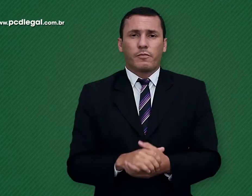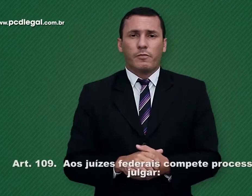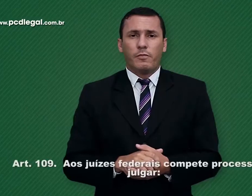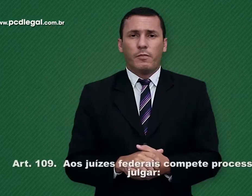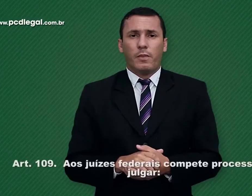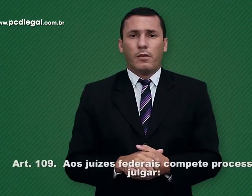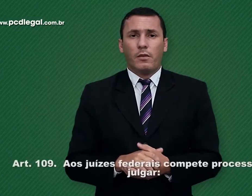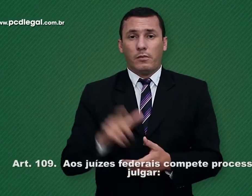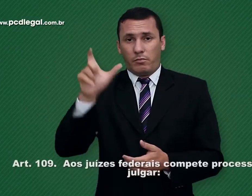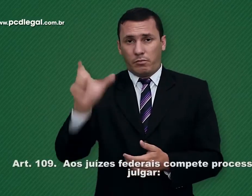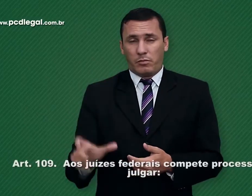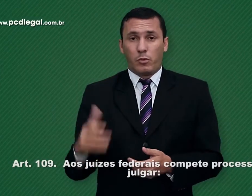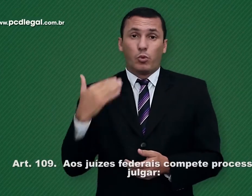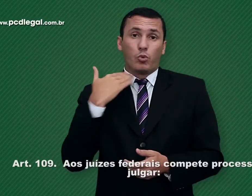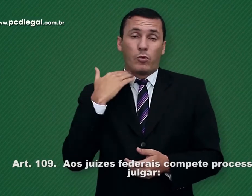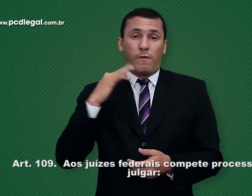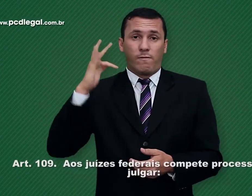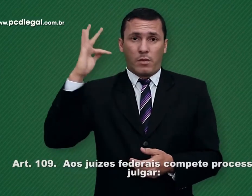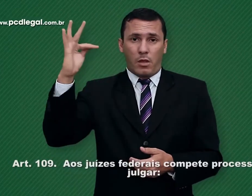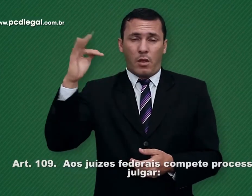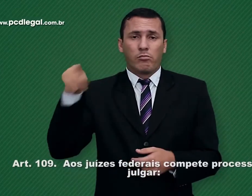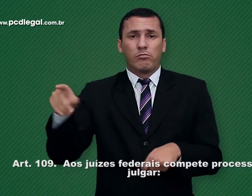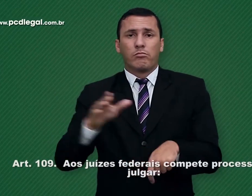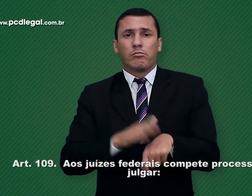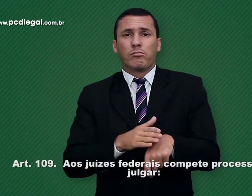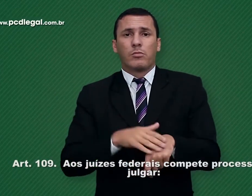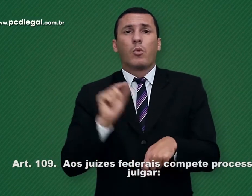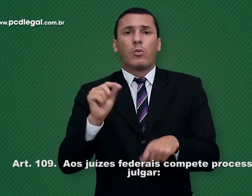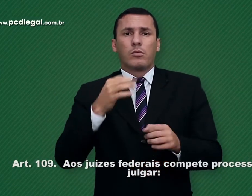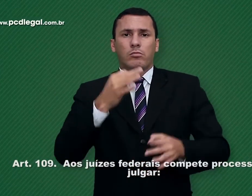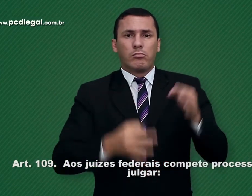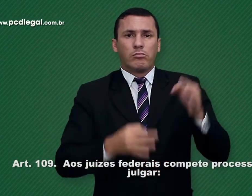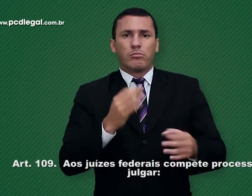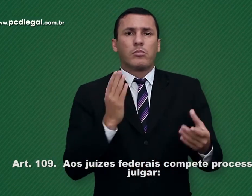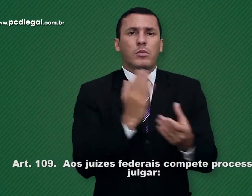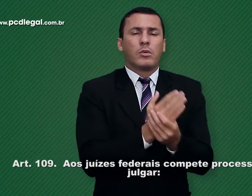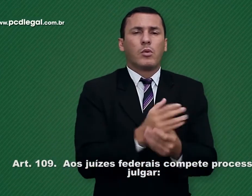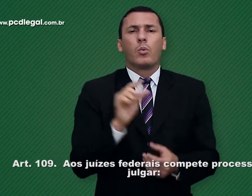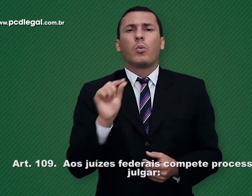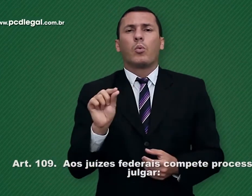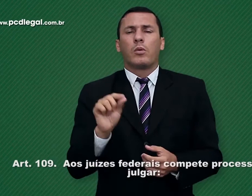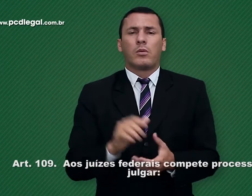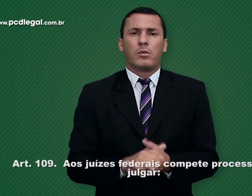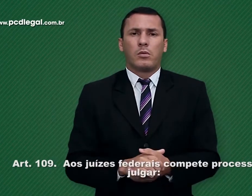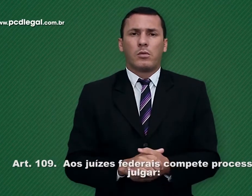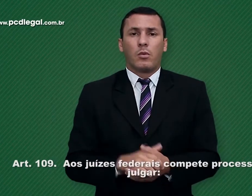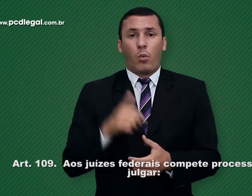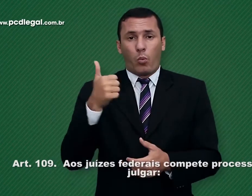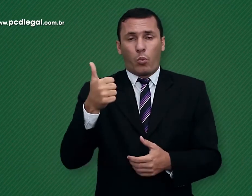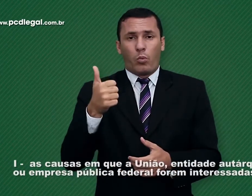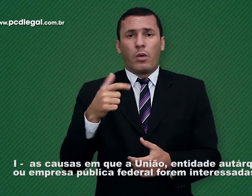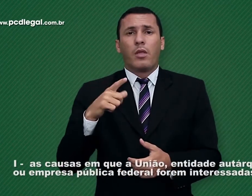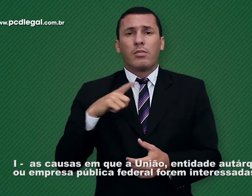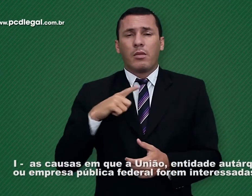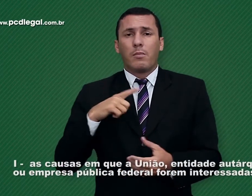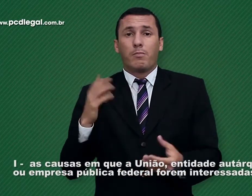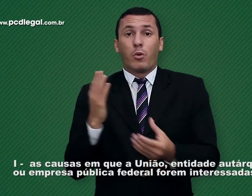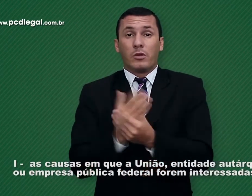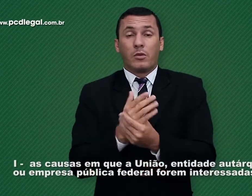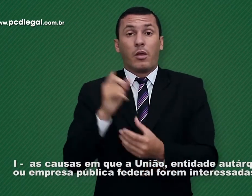Artigo 109. Aos juízes federais, compete processar e julgar 1. As causas